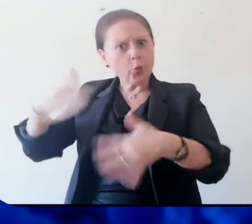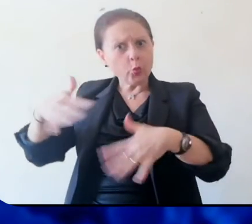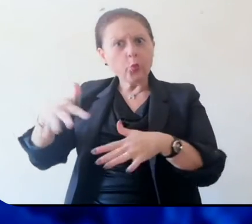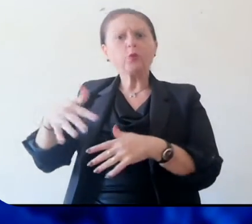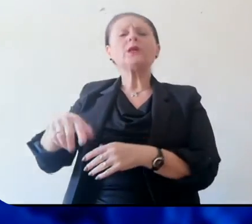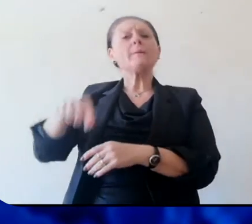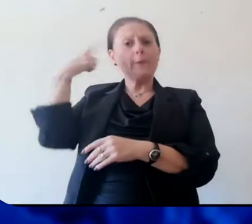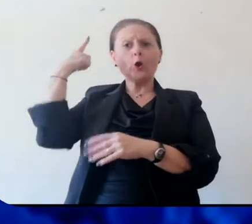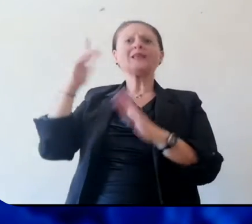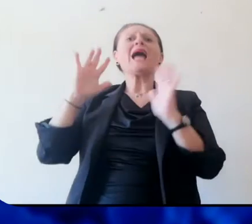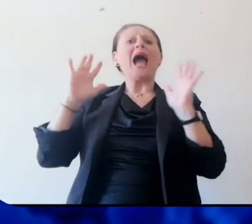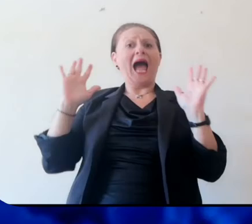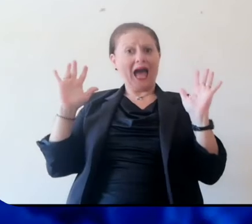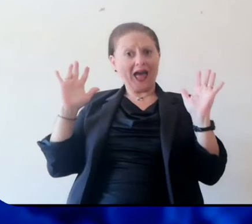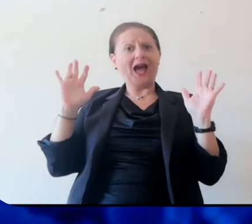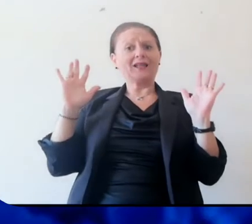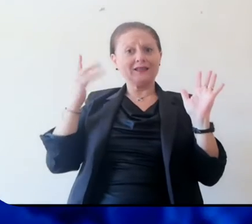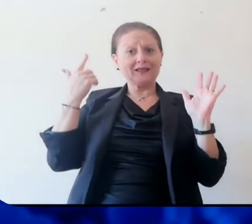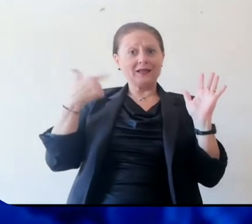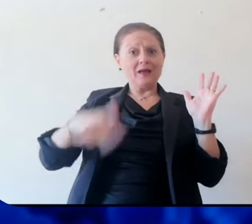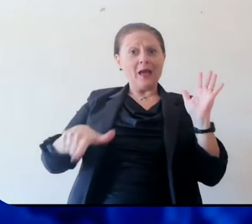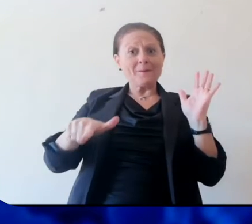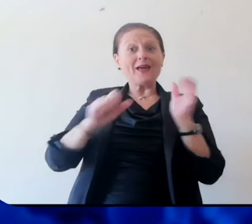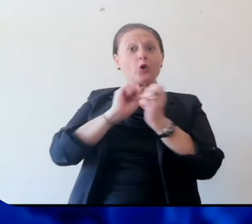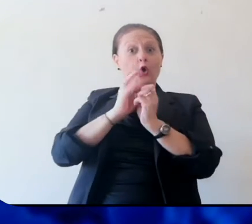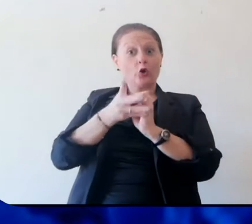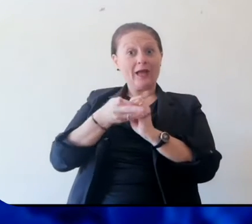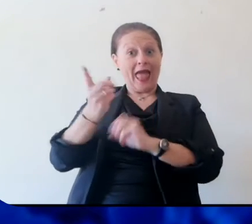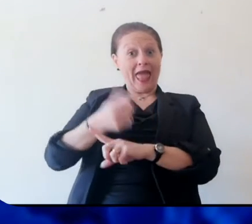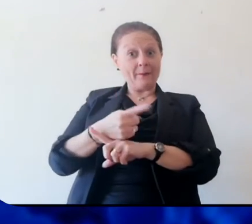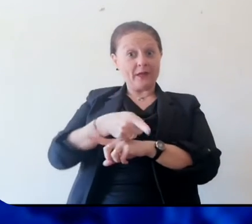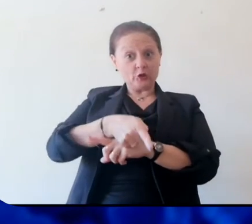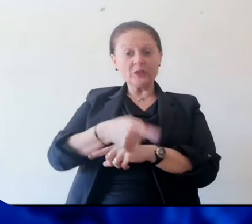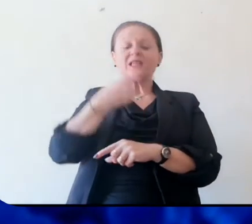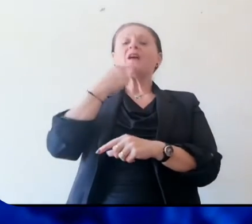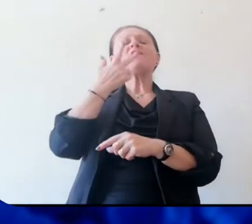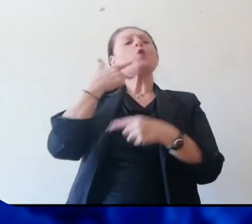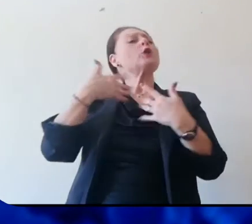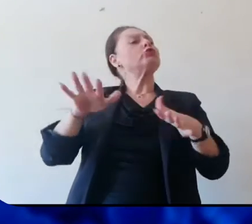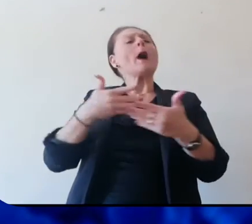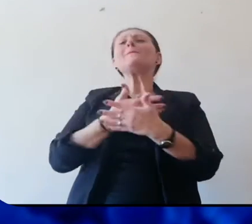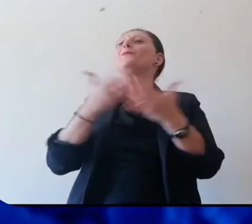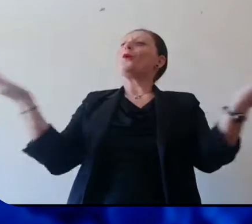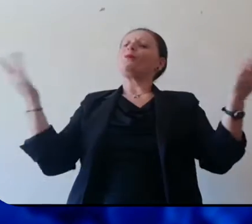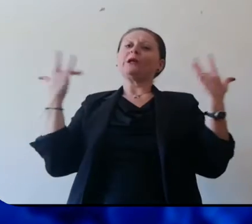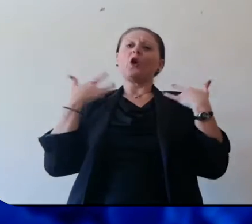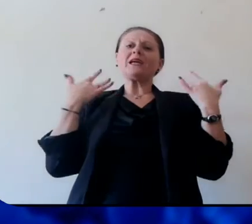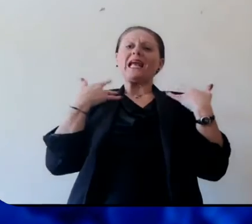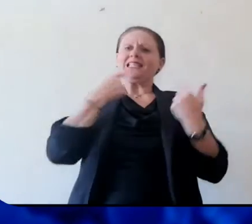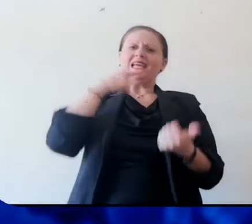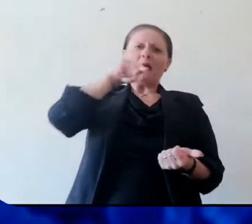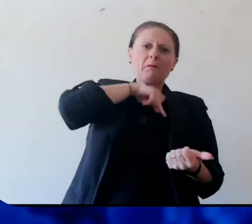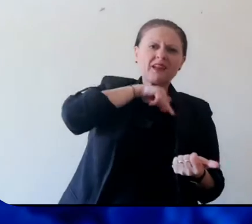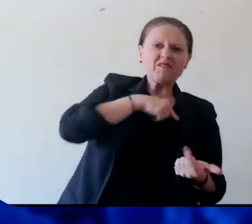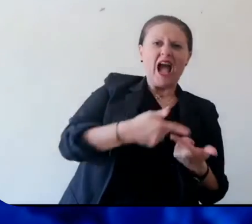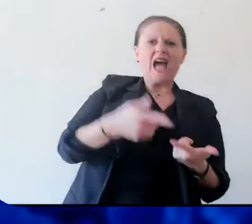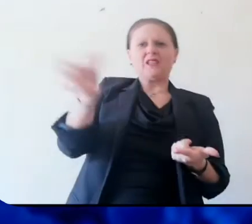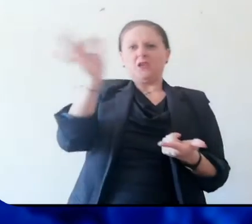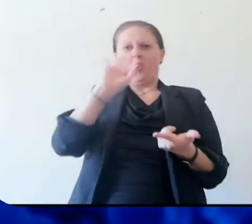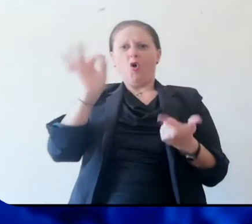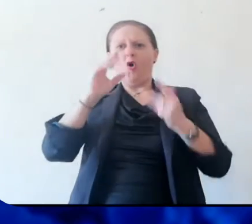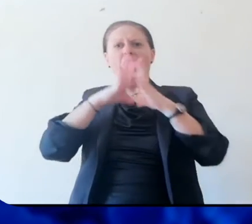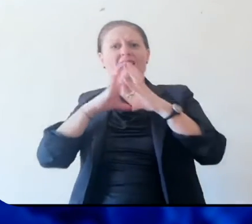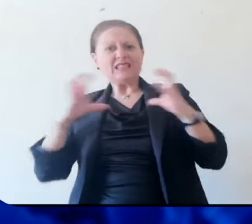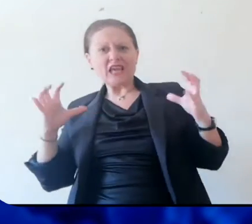importanti alla causa e di questo io vorrei pubblicamente ringraziare chi lo sta facendo, privati,